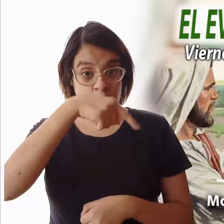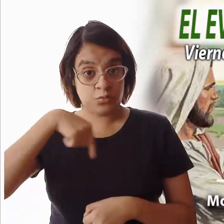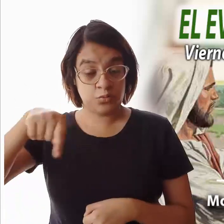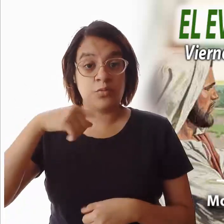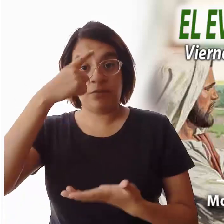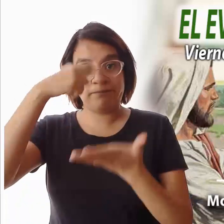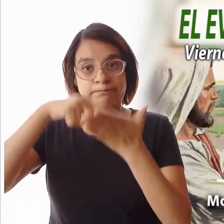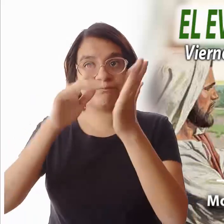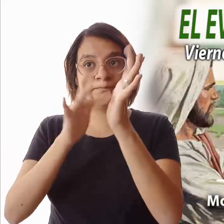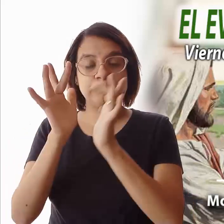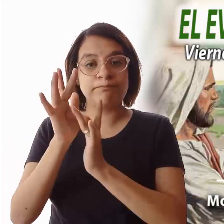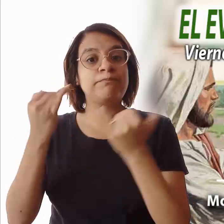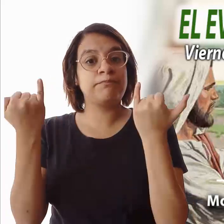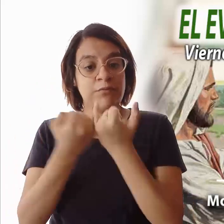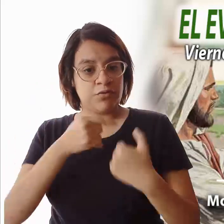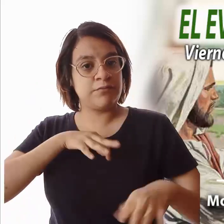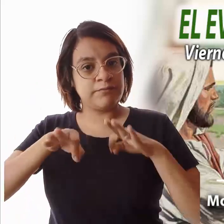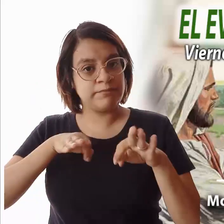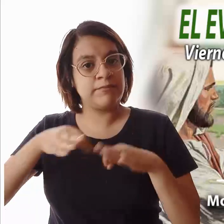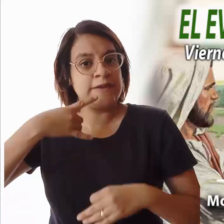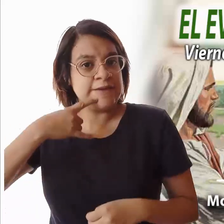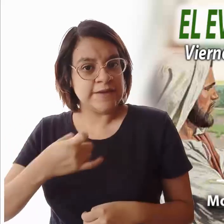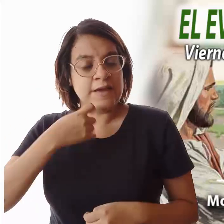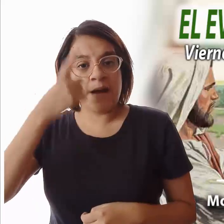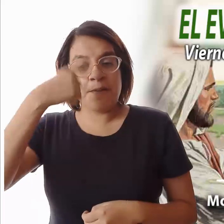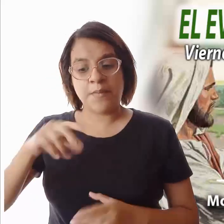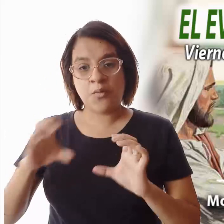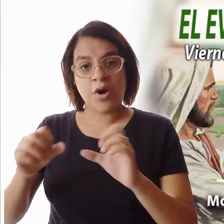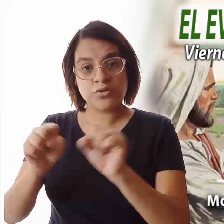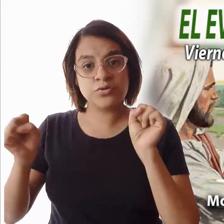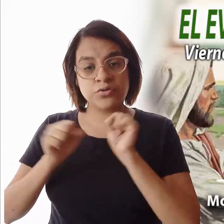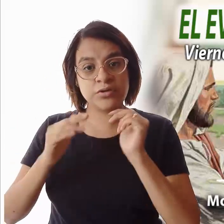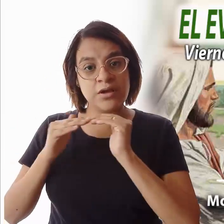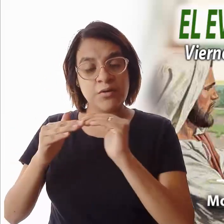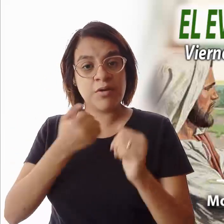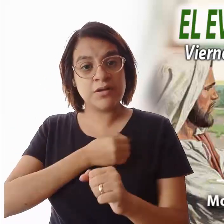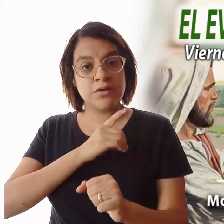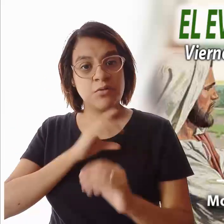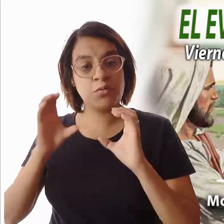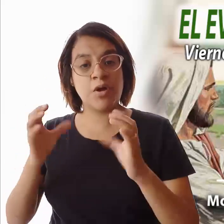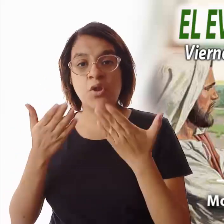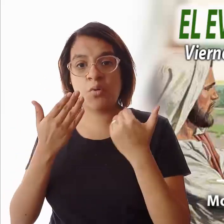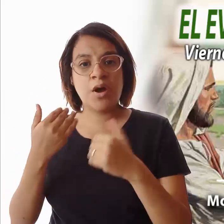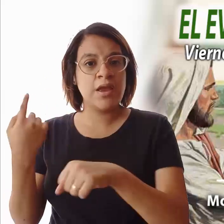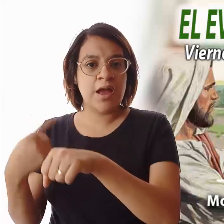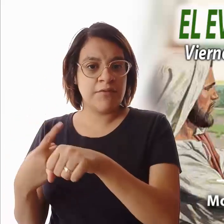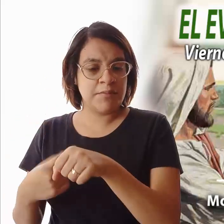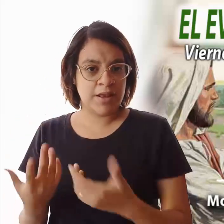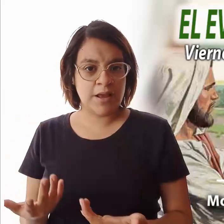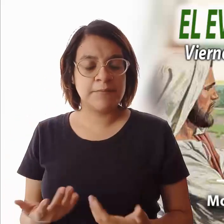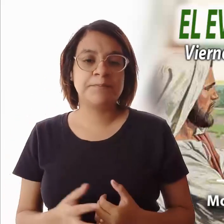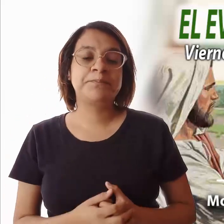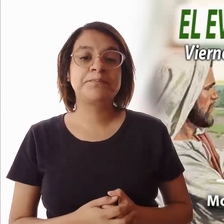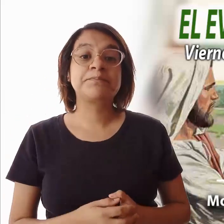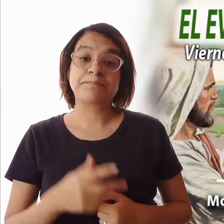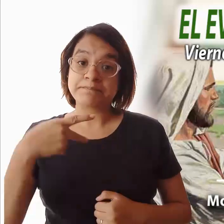sociedad porque no haya esas enfermedades. Pero también tendremos que estar muy cerca de quien